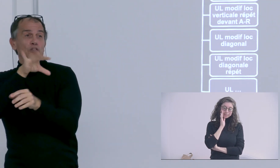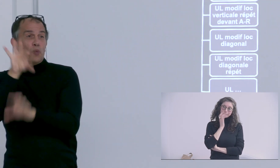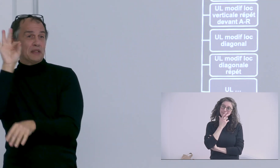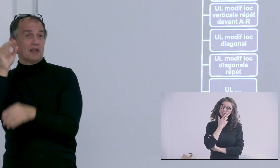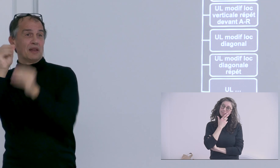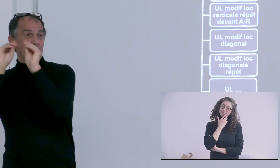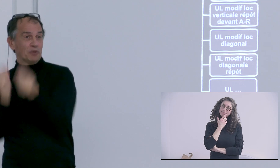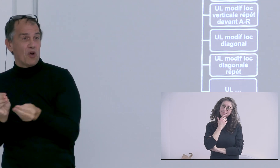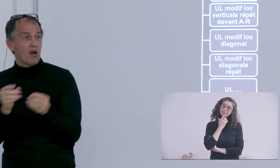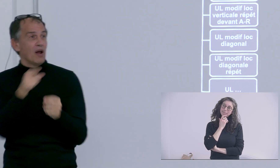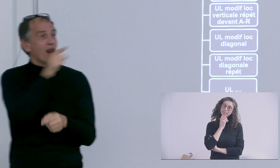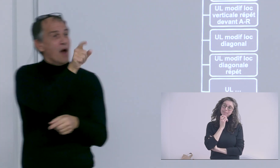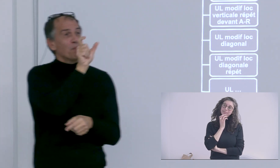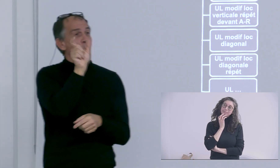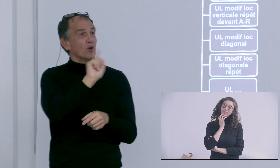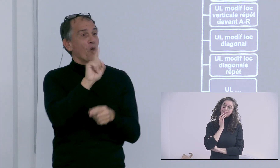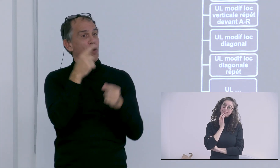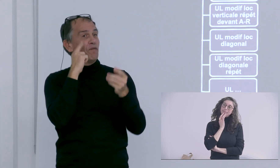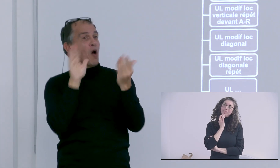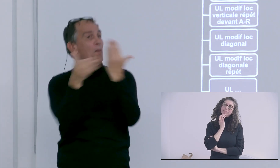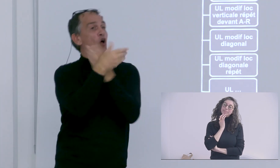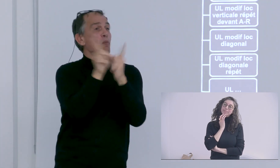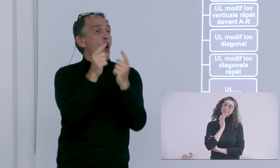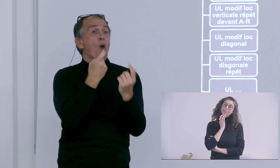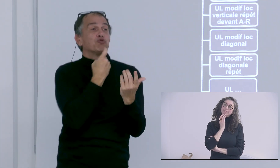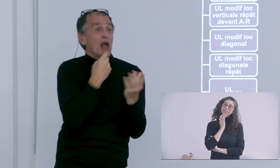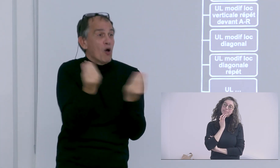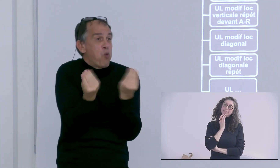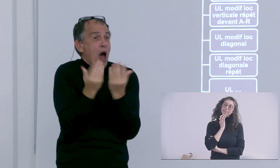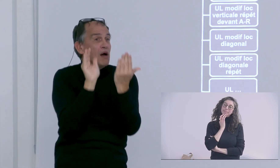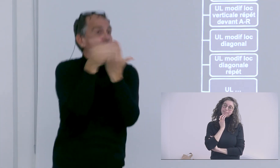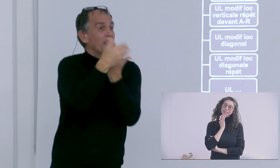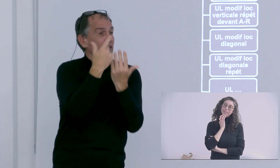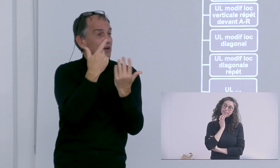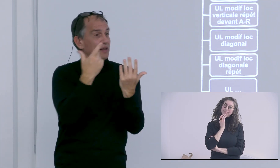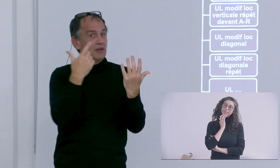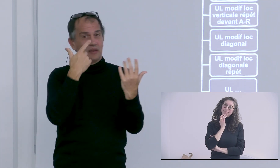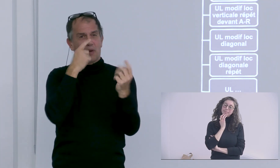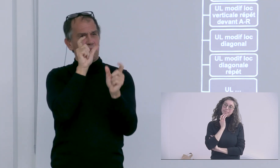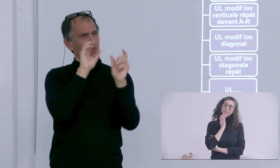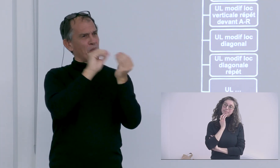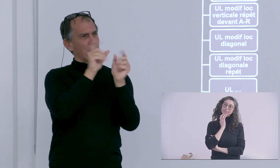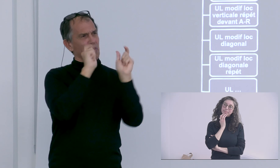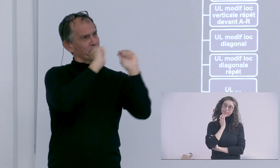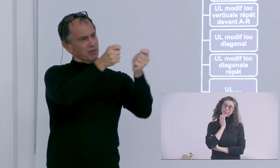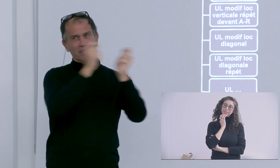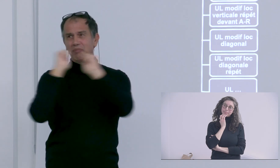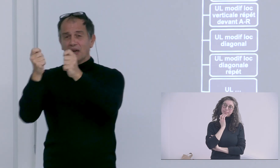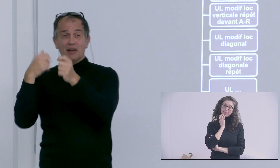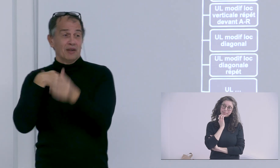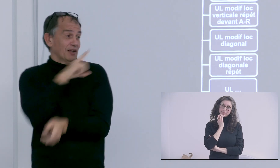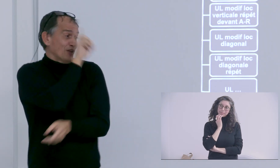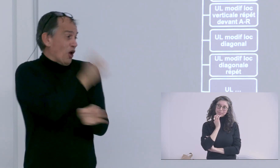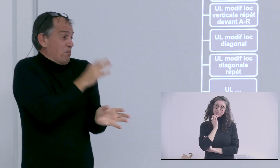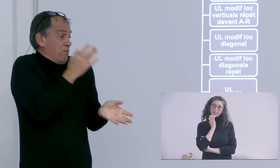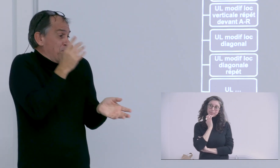devant derrière verticale etc. on est plutôt sur quelque chose de descriptif alors que dans la présentation sémiologique les